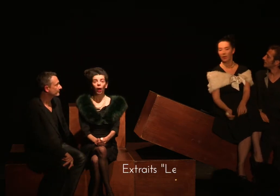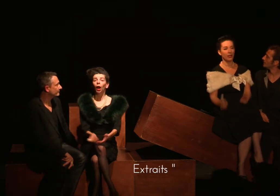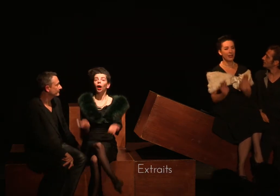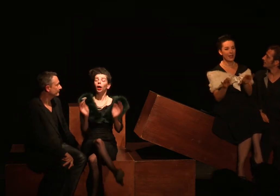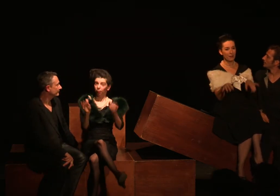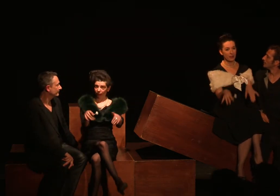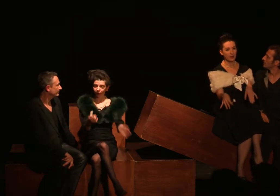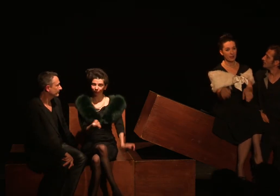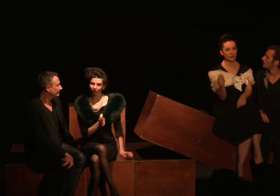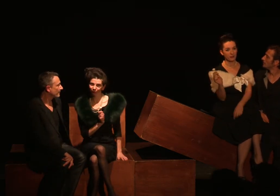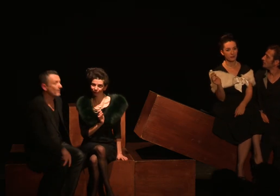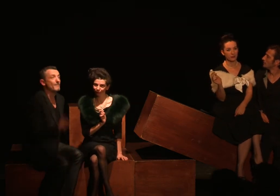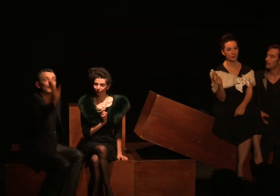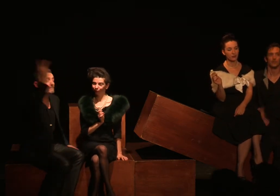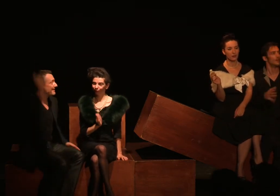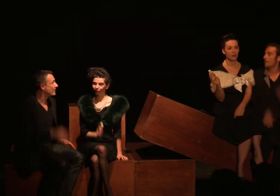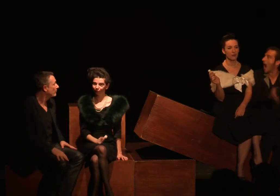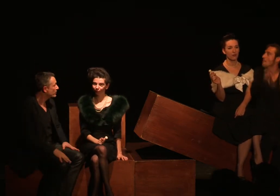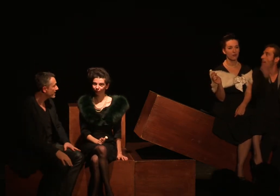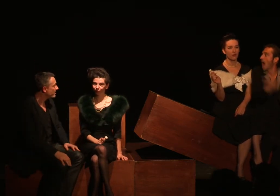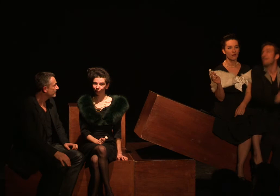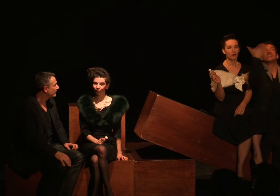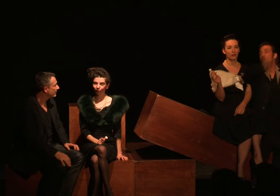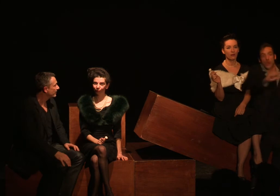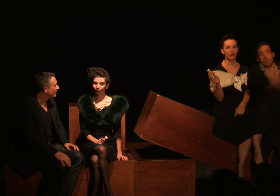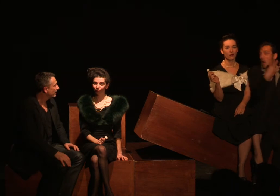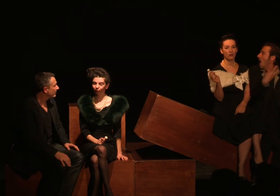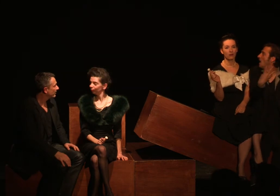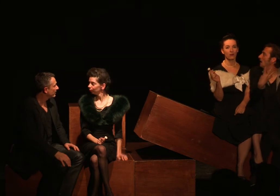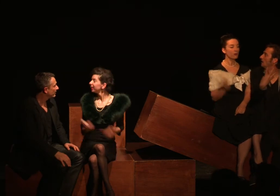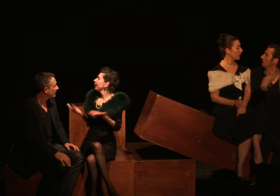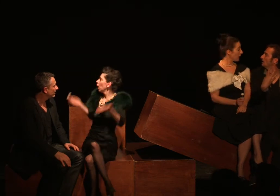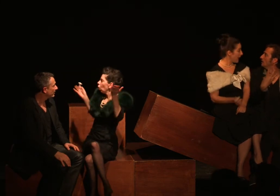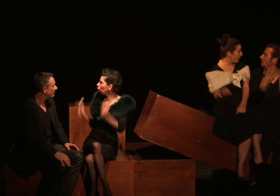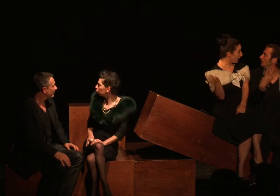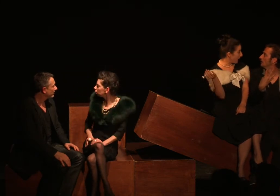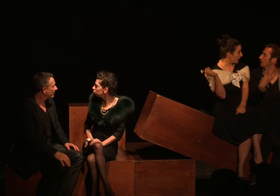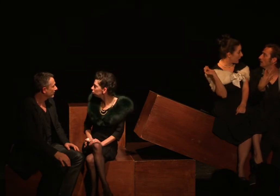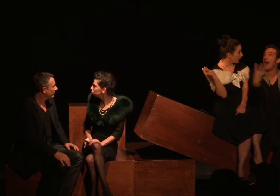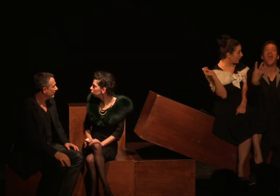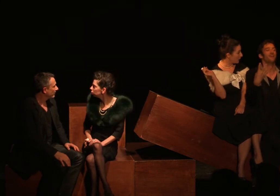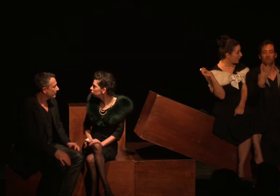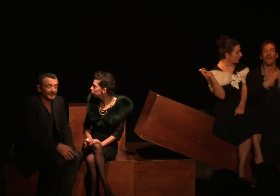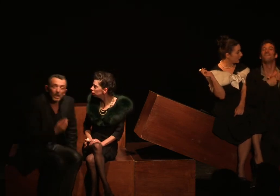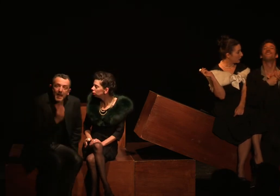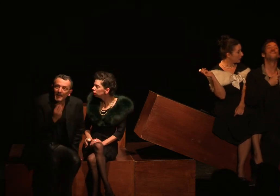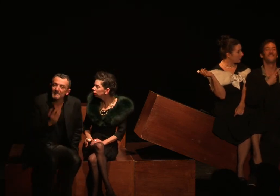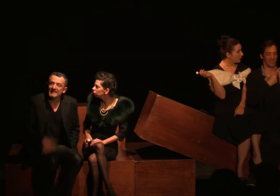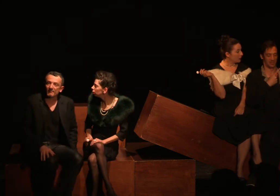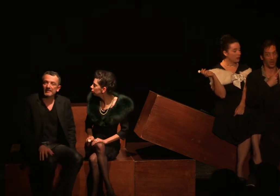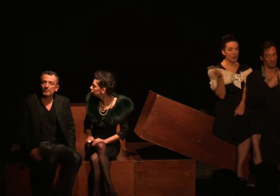Et après ? Les parçants me gênaient. Et après ? Et après de m'énerver et